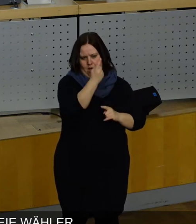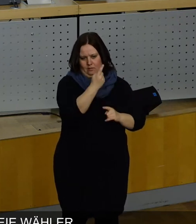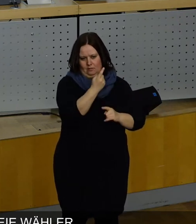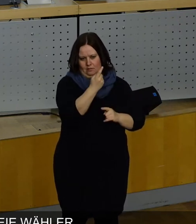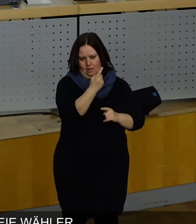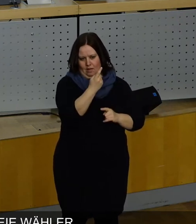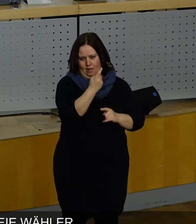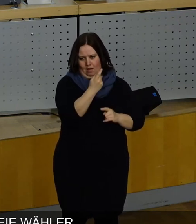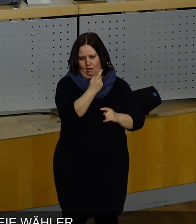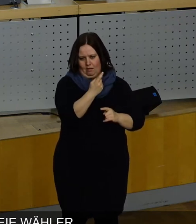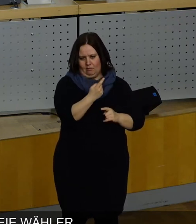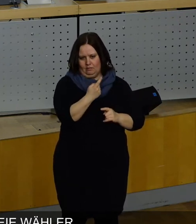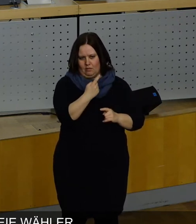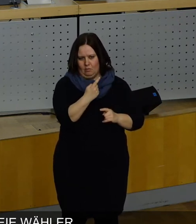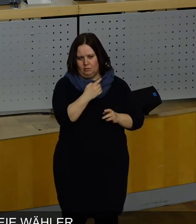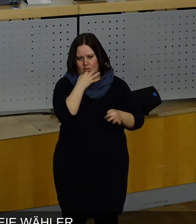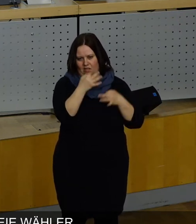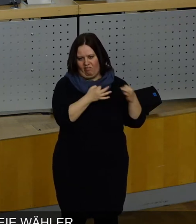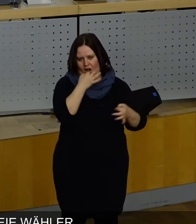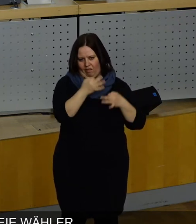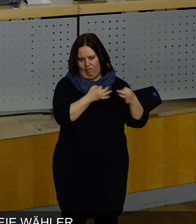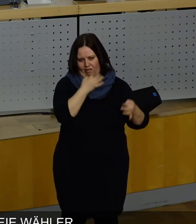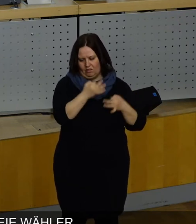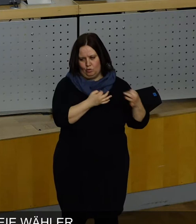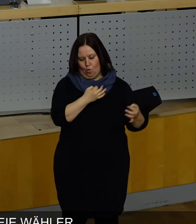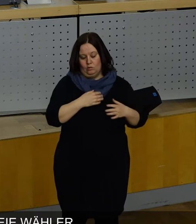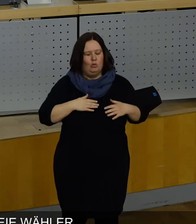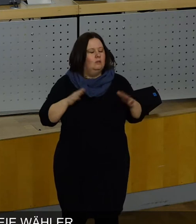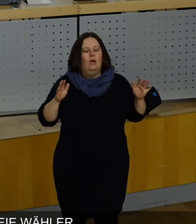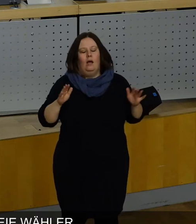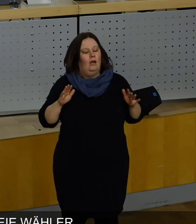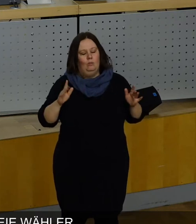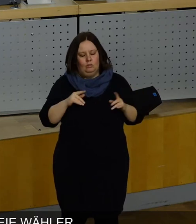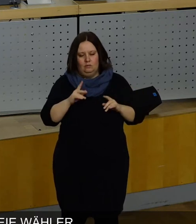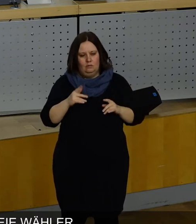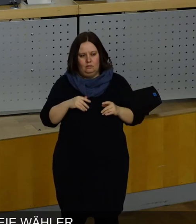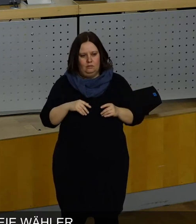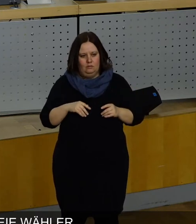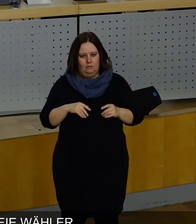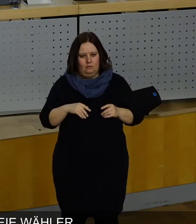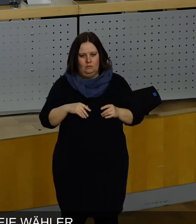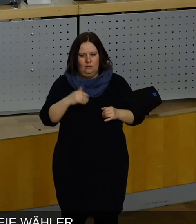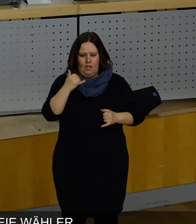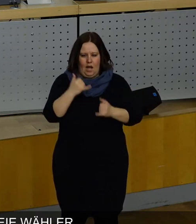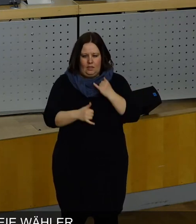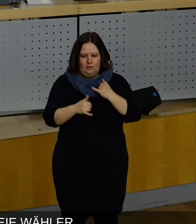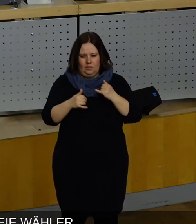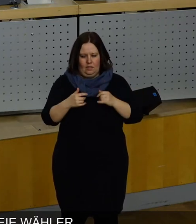Qualifikation. Ich gehe gar nicht so sehr auf die letzte